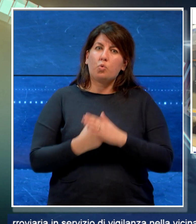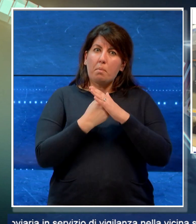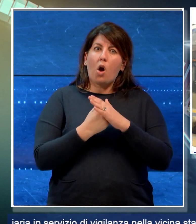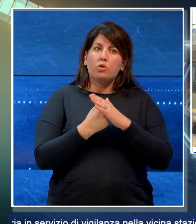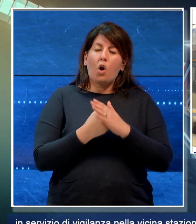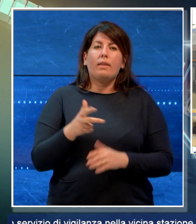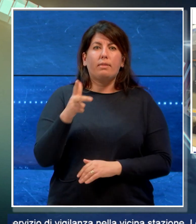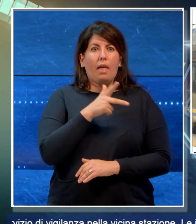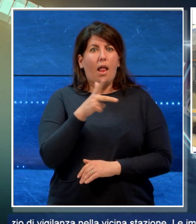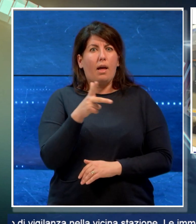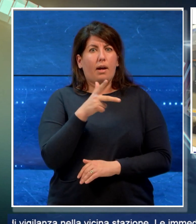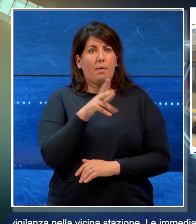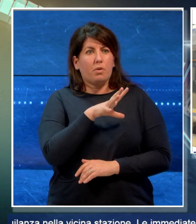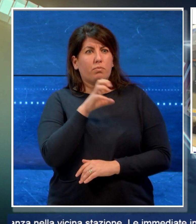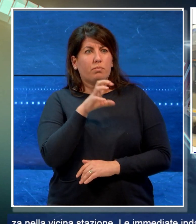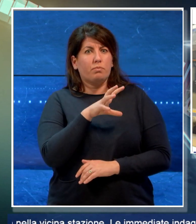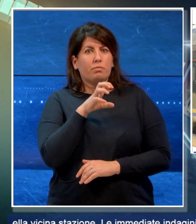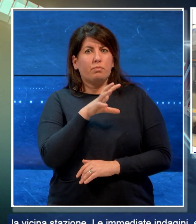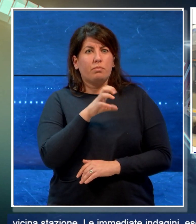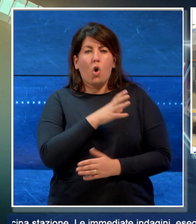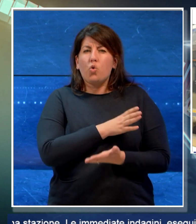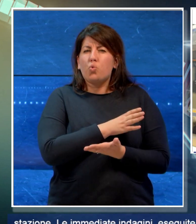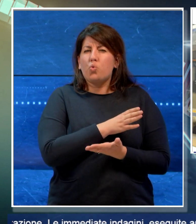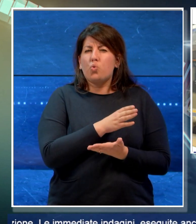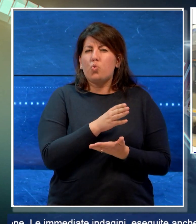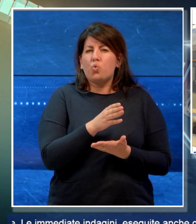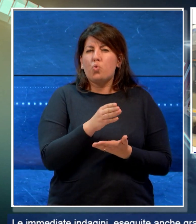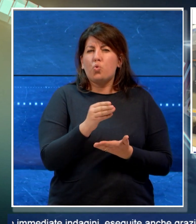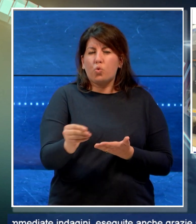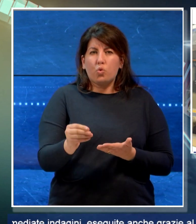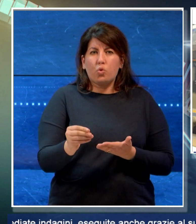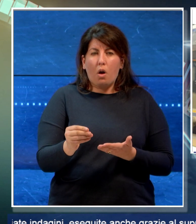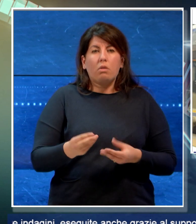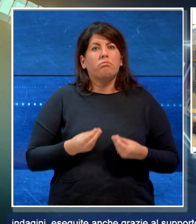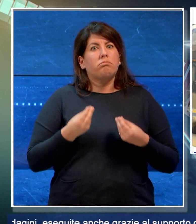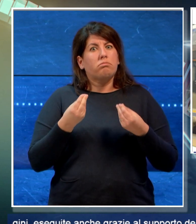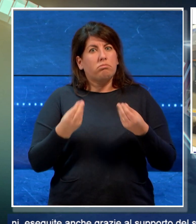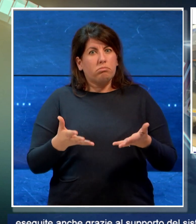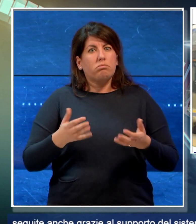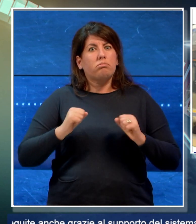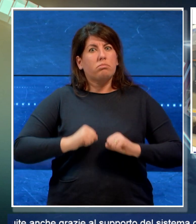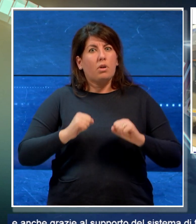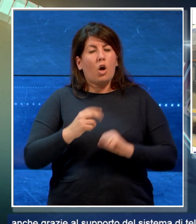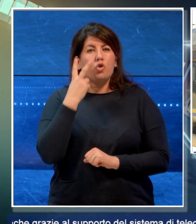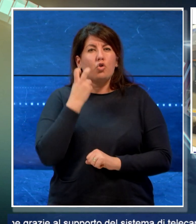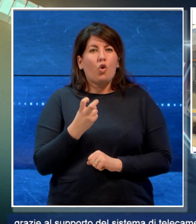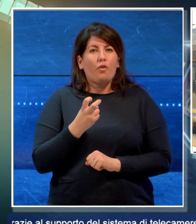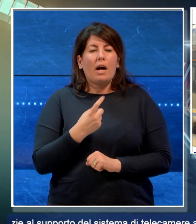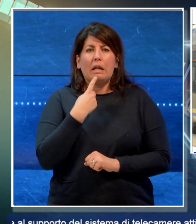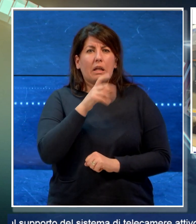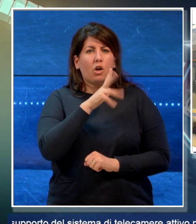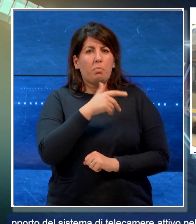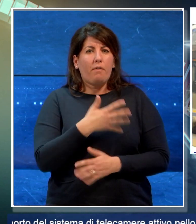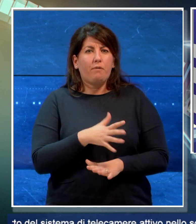telecamere di videosorveglianza hanno ripreso tutta la scena e hanno consentito di individuare l'autore del